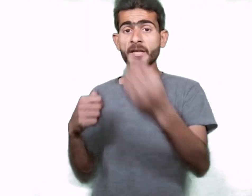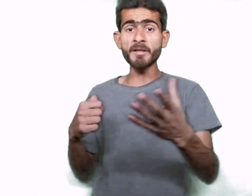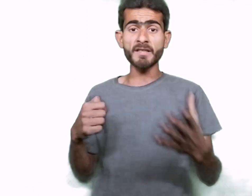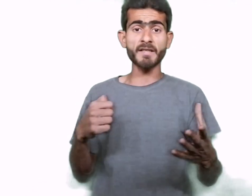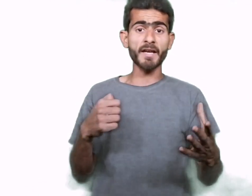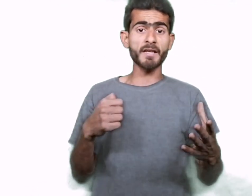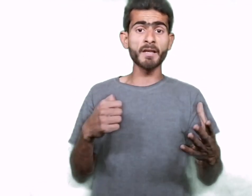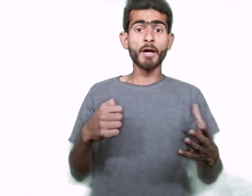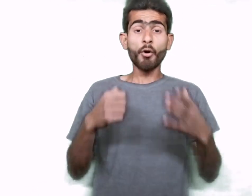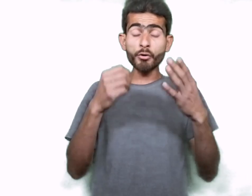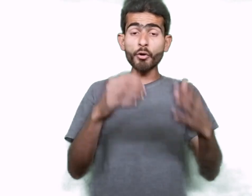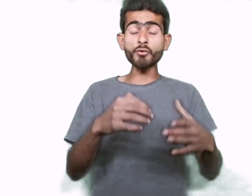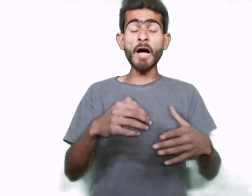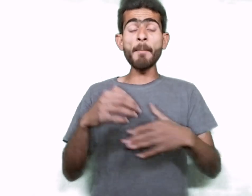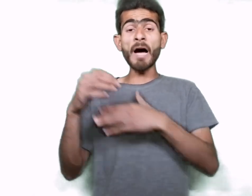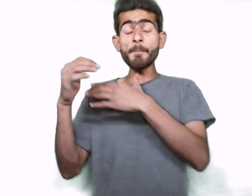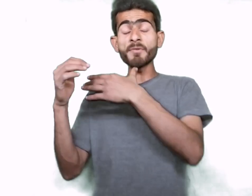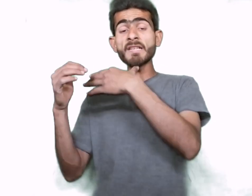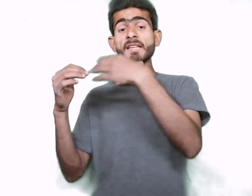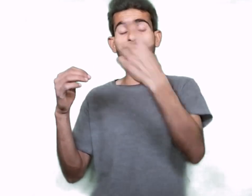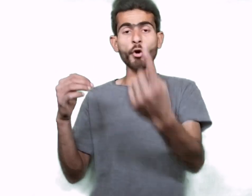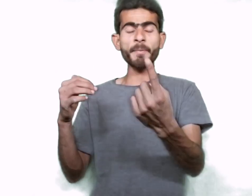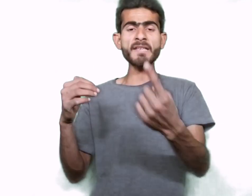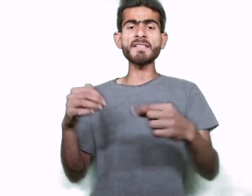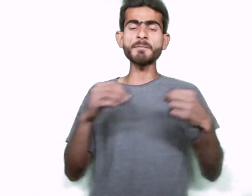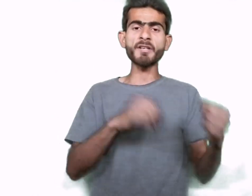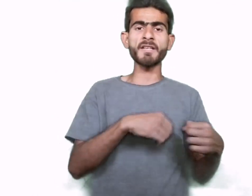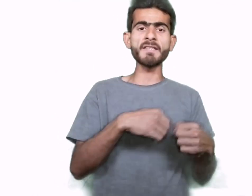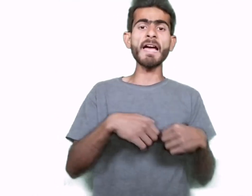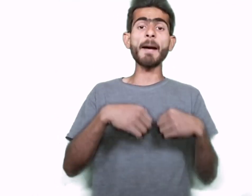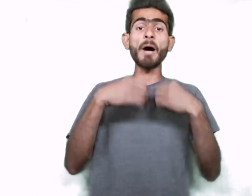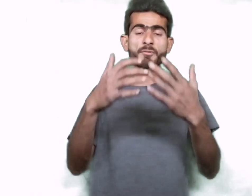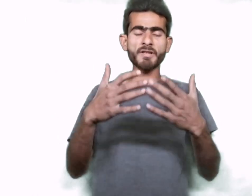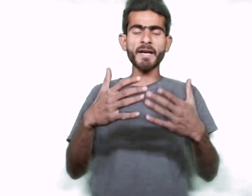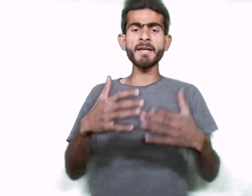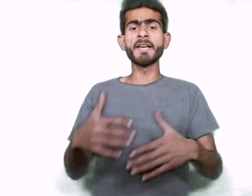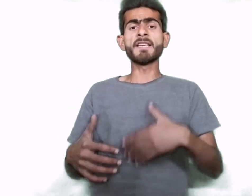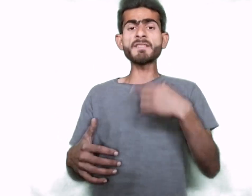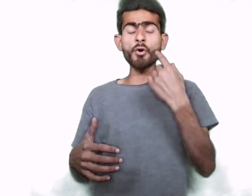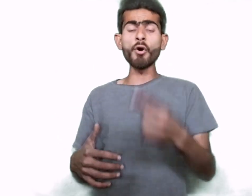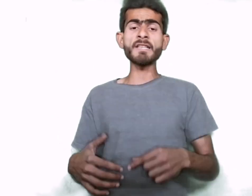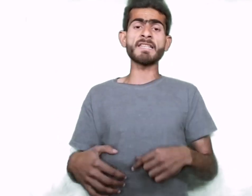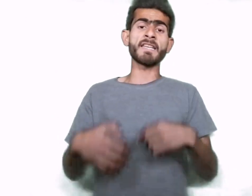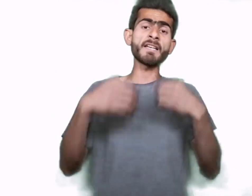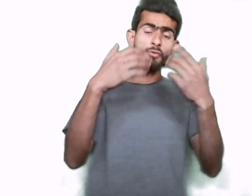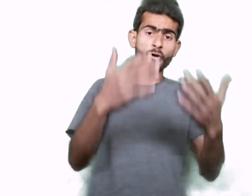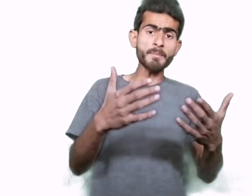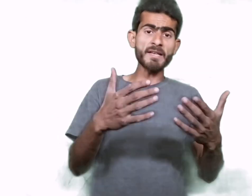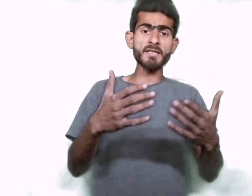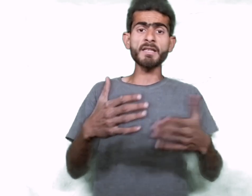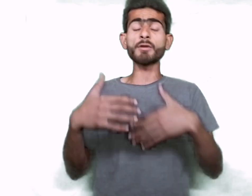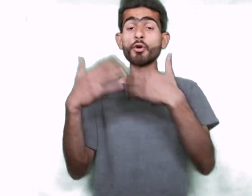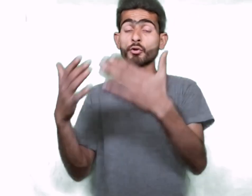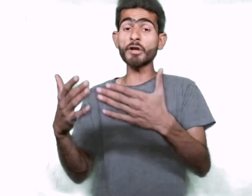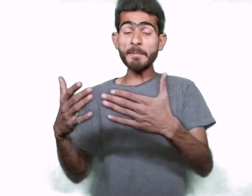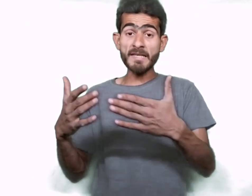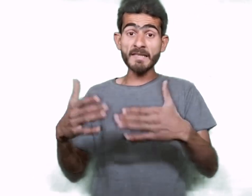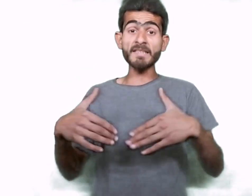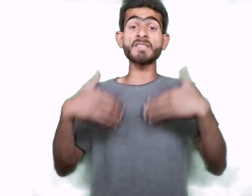فری میں دی جائے گی اور دوستو اب آپ نے ایک سو روپے کیا سیم خرید دیا اب آپ چاہیں اس کو ایک سو کی بیچیں ہیں دو سو کی بیچیں ہیں